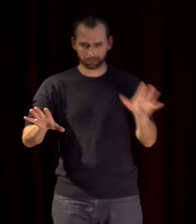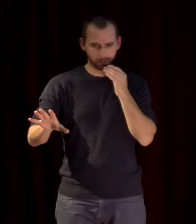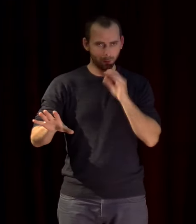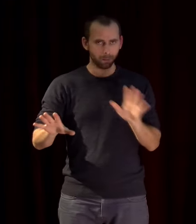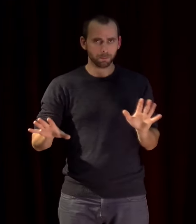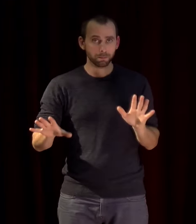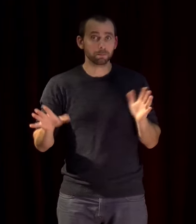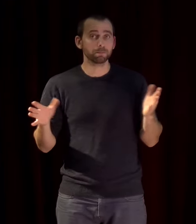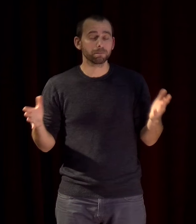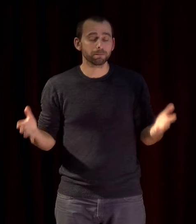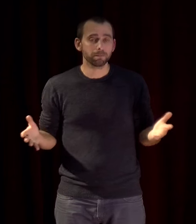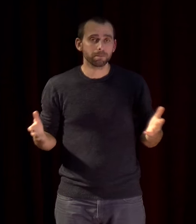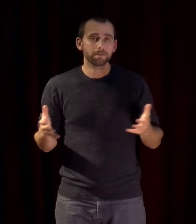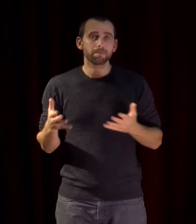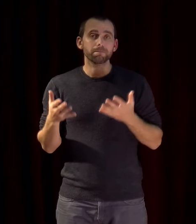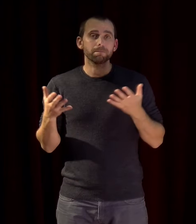mais